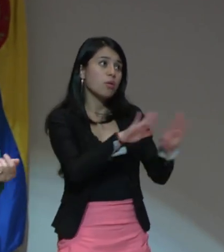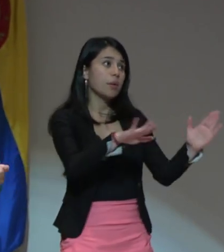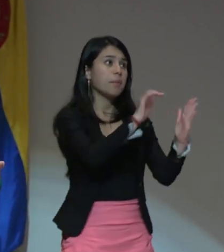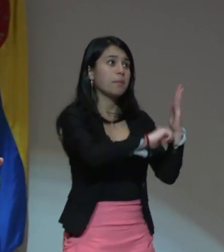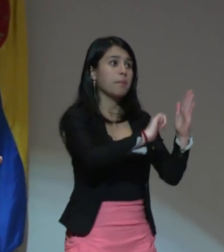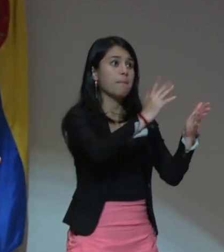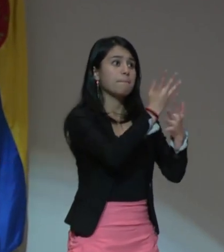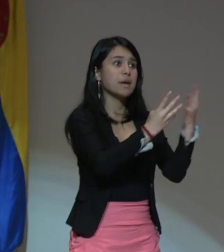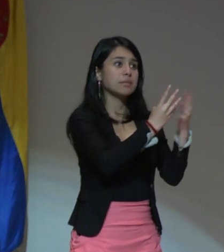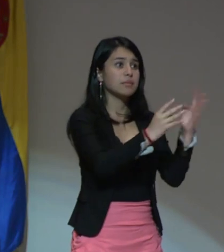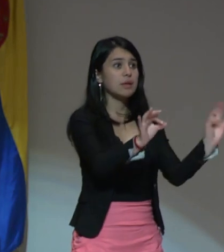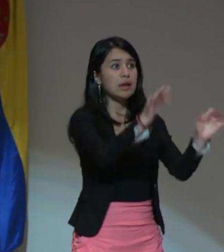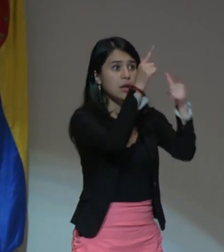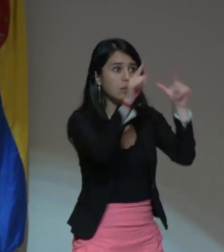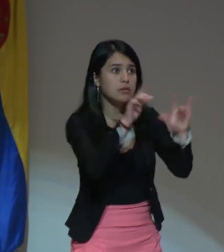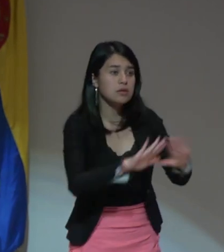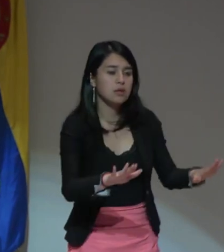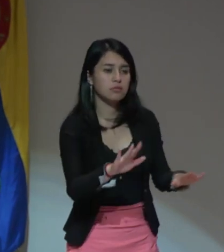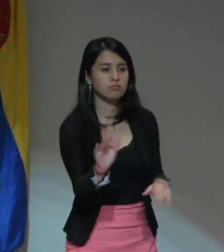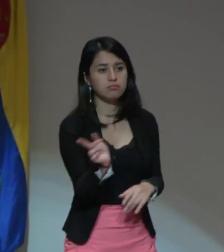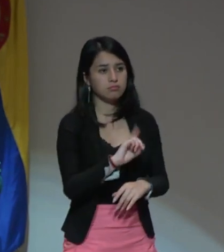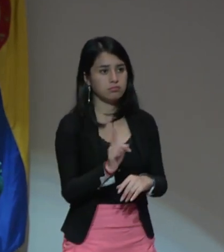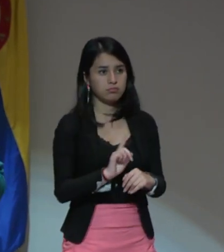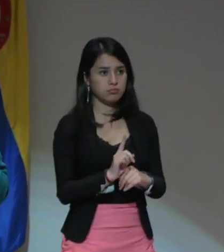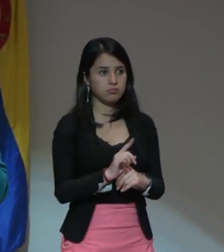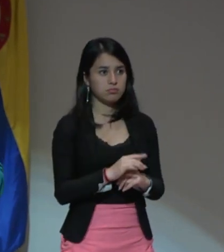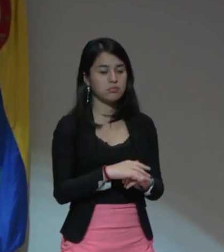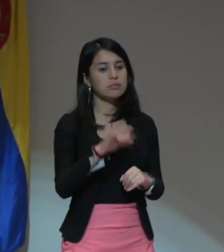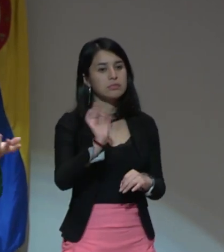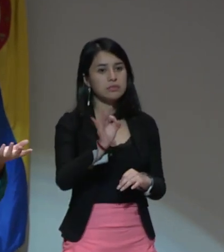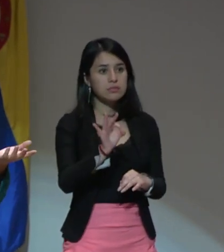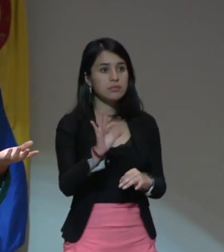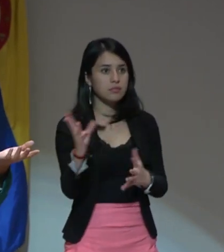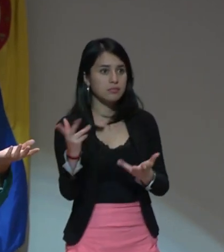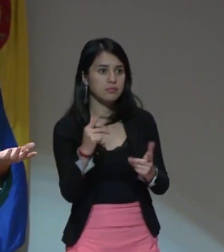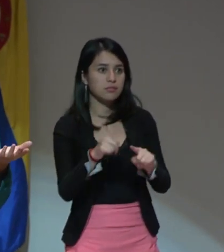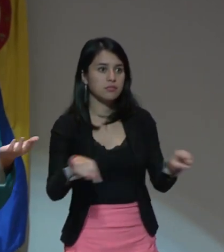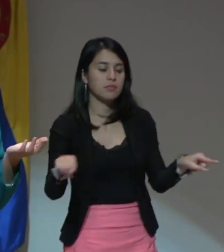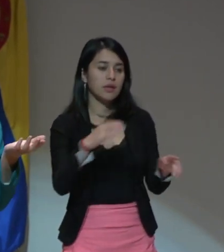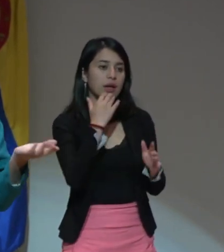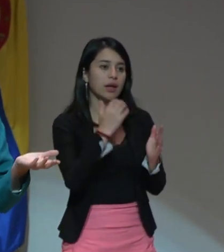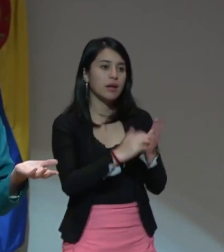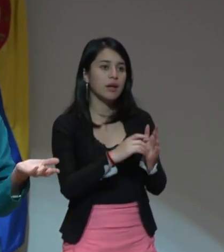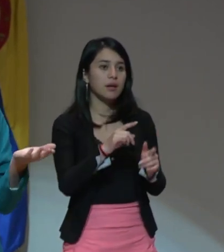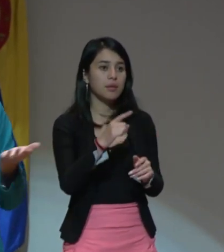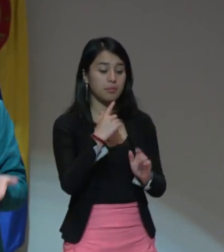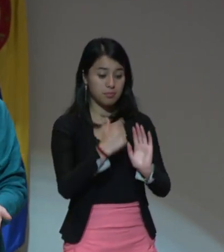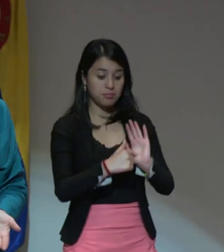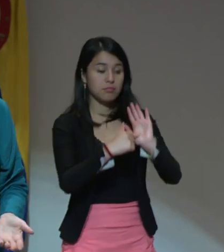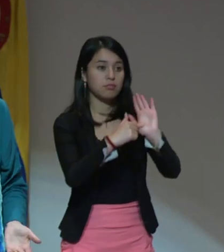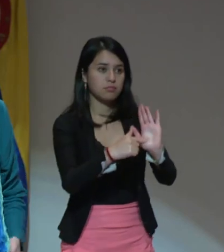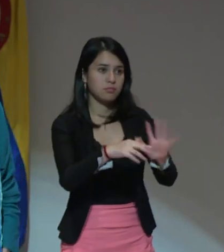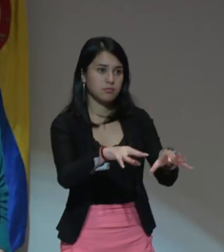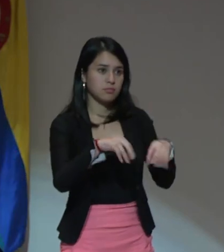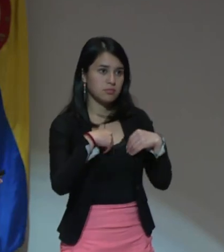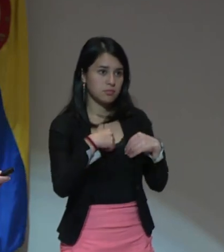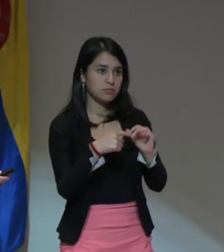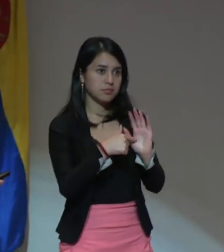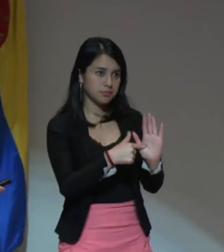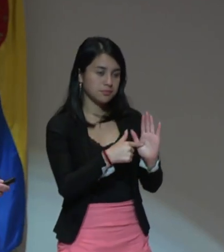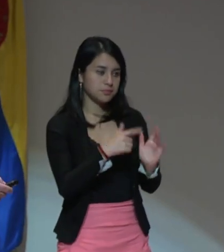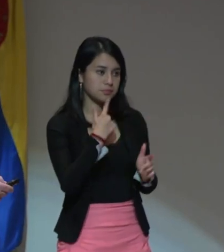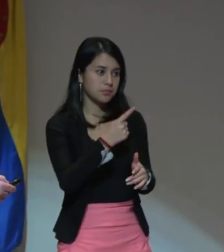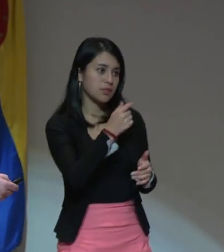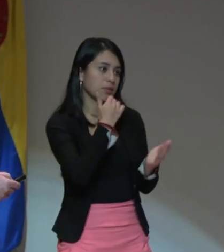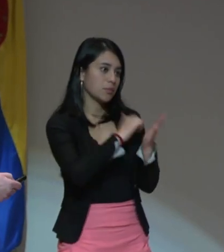o en lenguaje, ya entendieron todo muy bien porque el alemán no le permitió entender la prueba